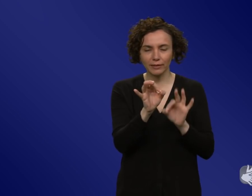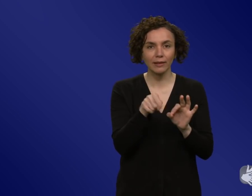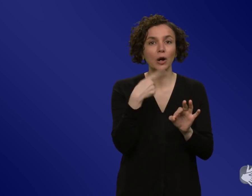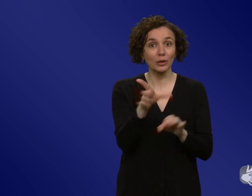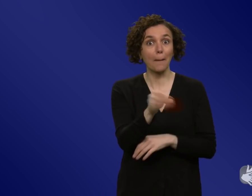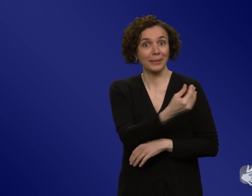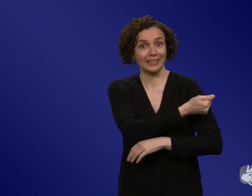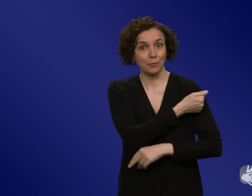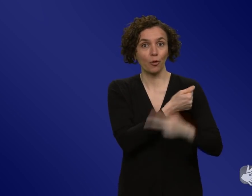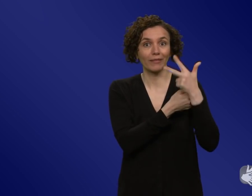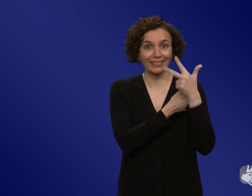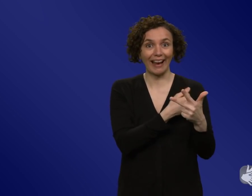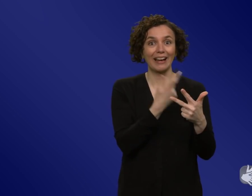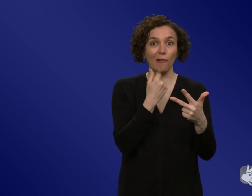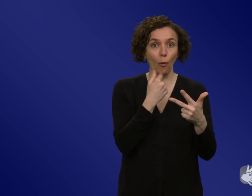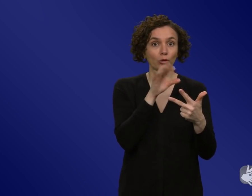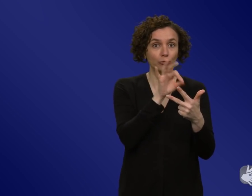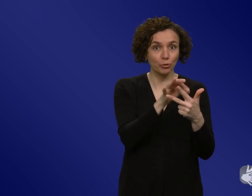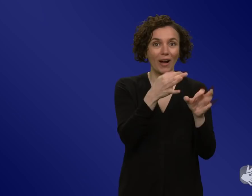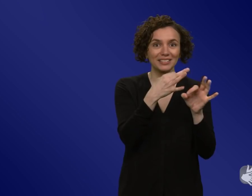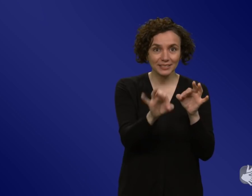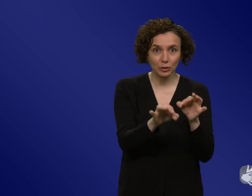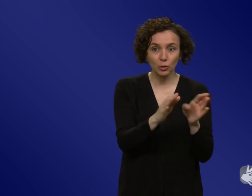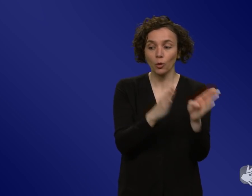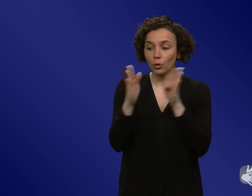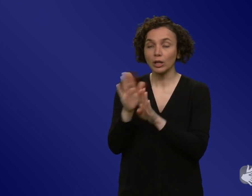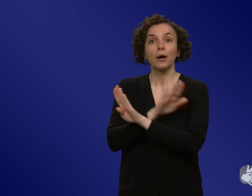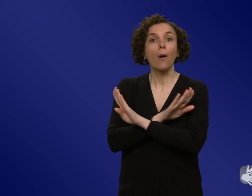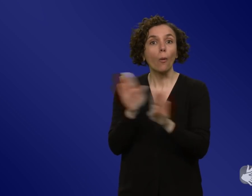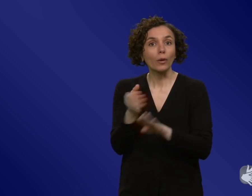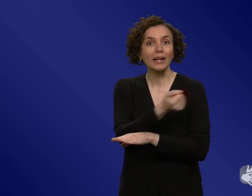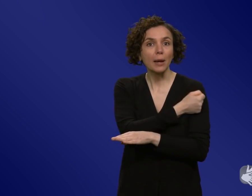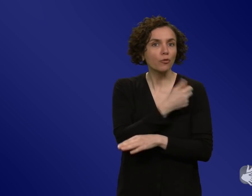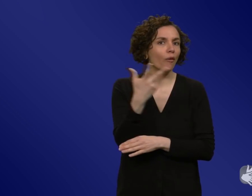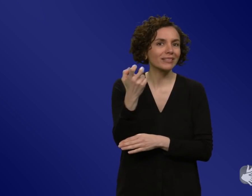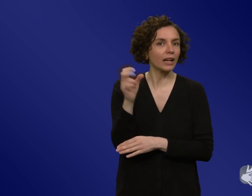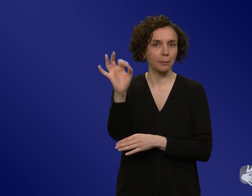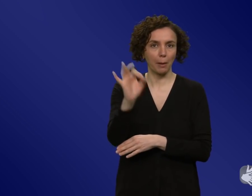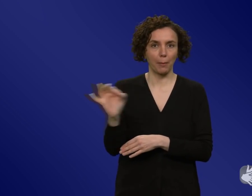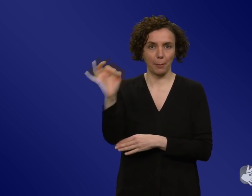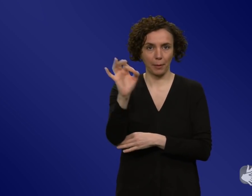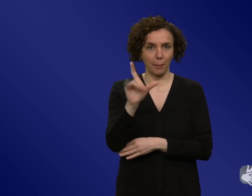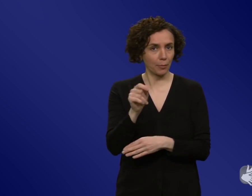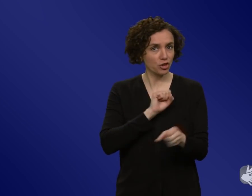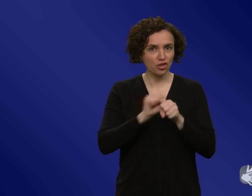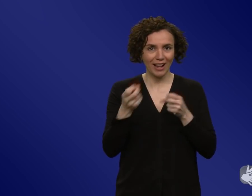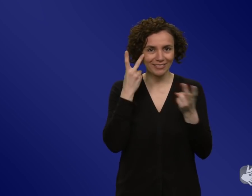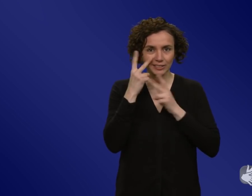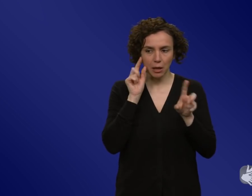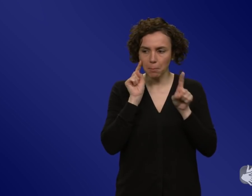irgendwie eine Entzündung und ohne Impfung 30. Das ist jetzt nur ein Beispiel, aber dass man auch das so leicht visuell erfassbar macht, okay, beim